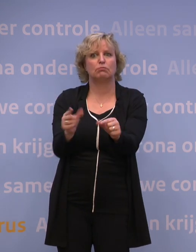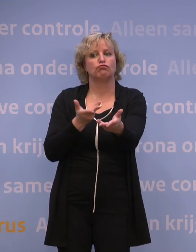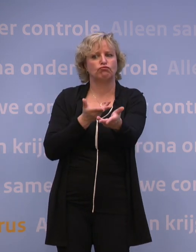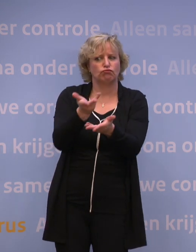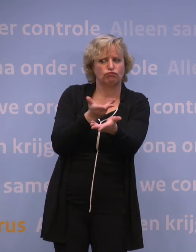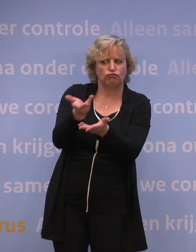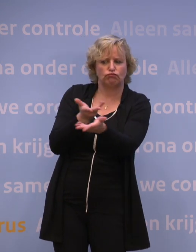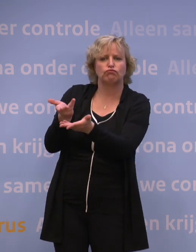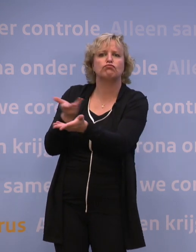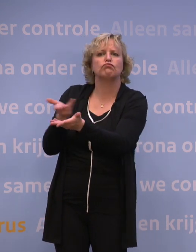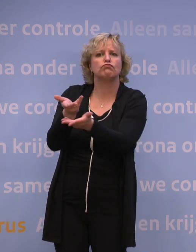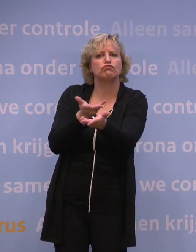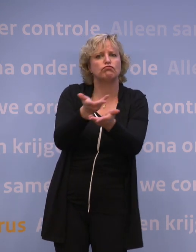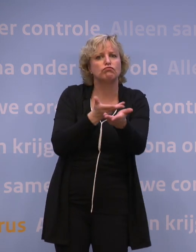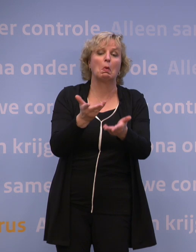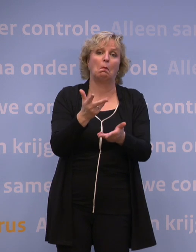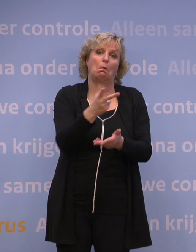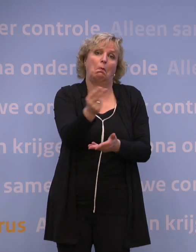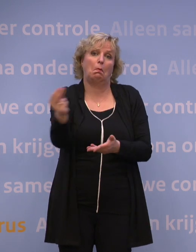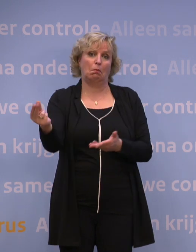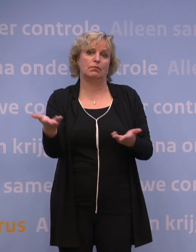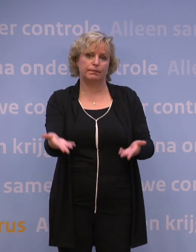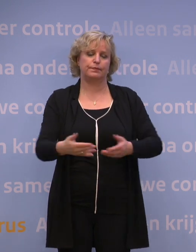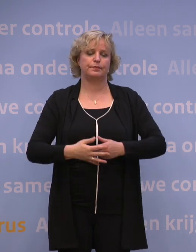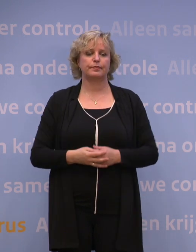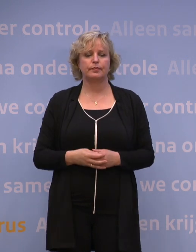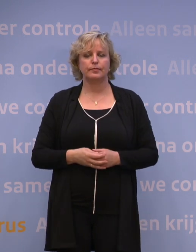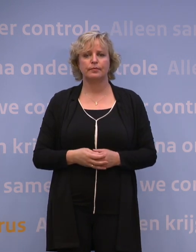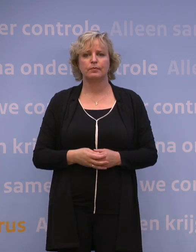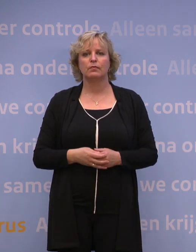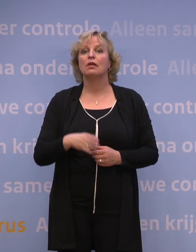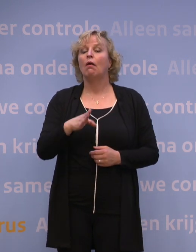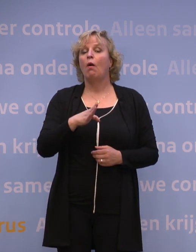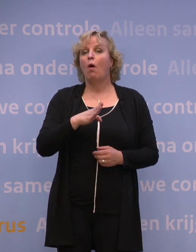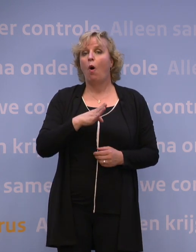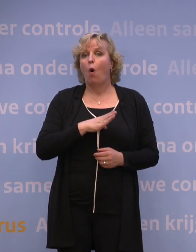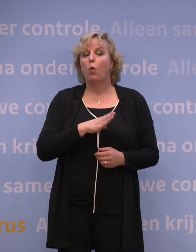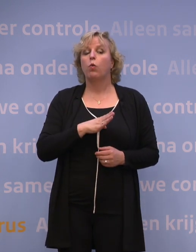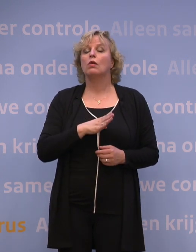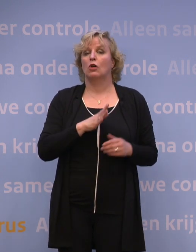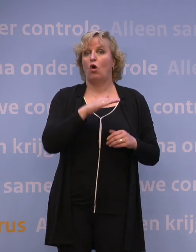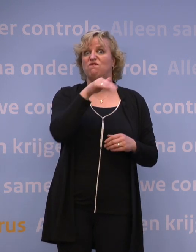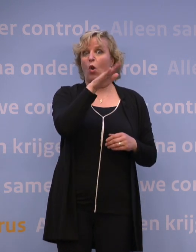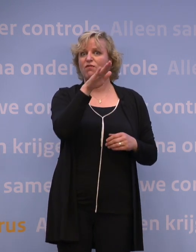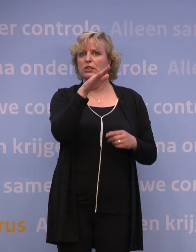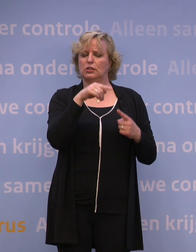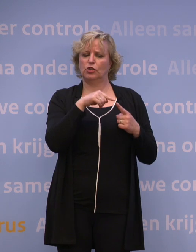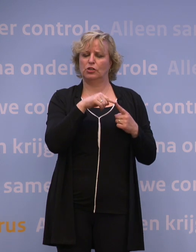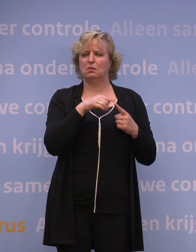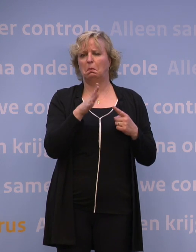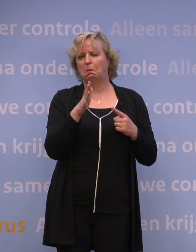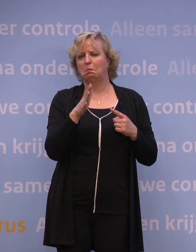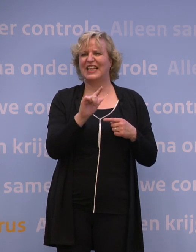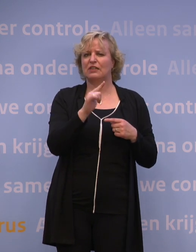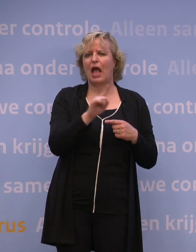en met twijfelaars in gesprek gaan. En er valt steeds meer voor te zeggen om naast alle volwassenen ook alle 12 tot